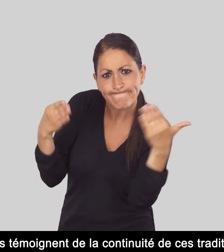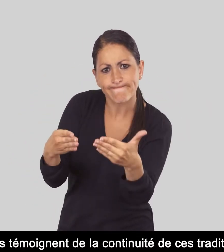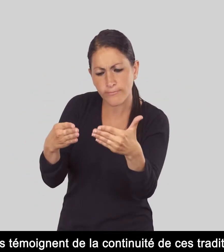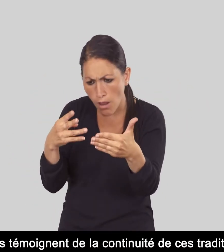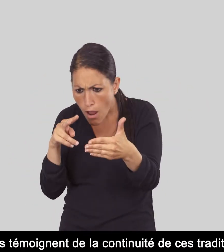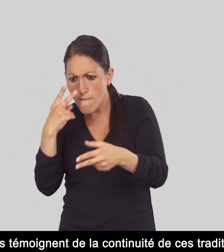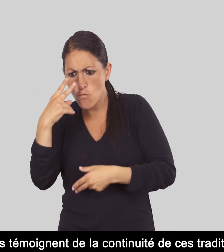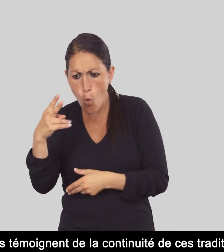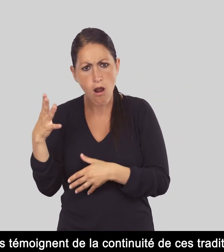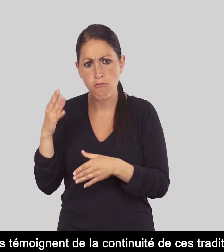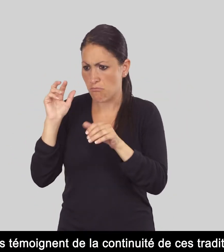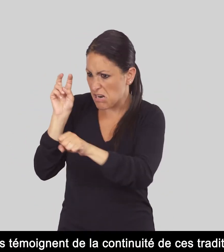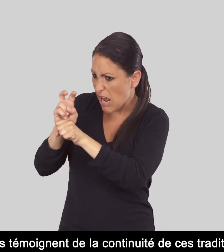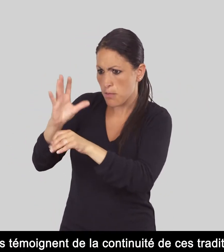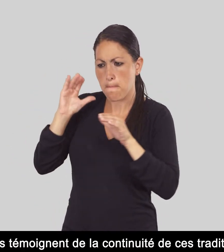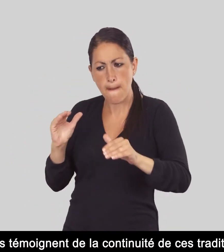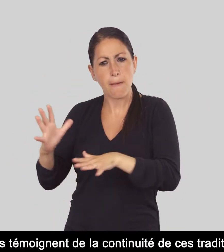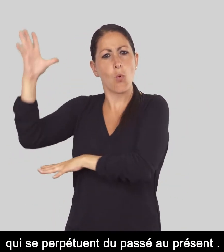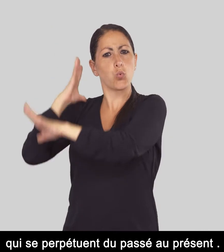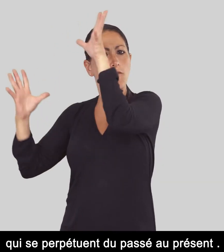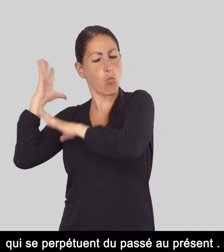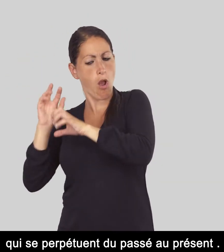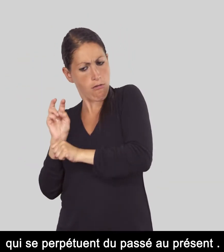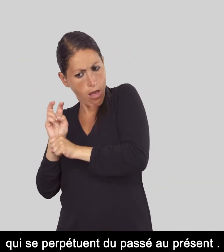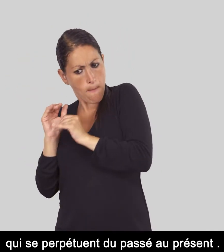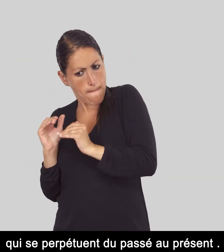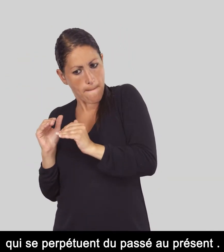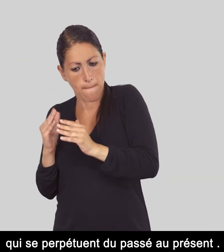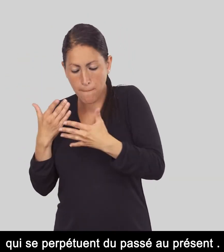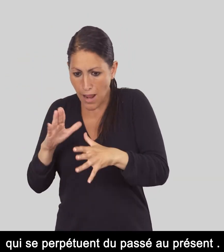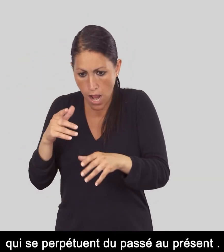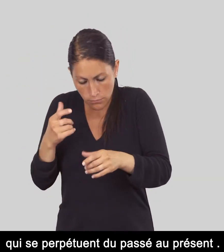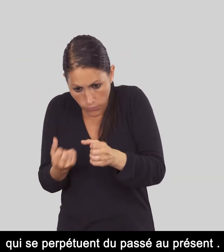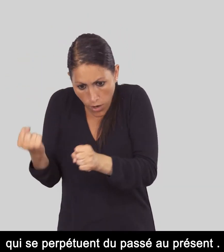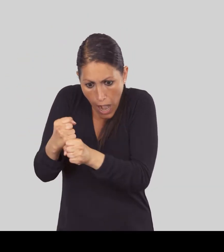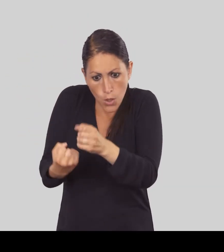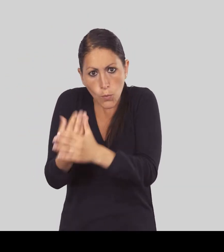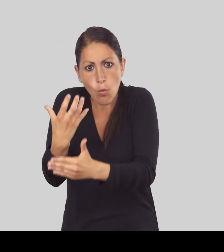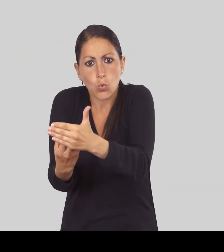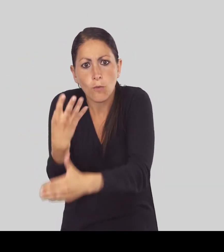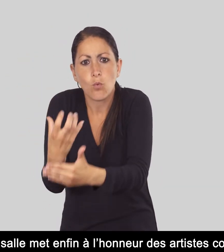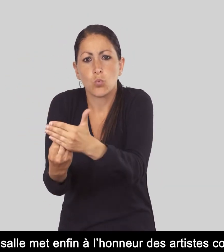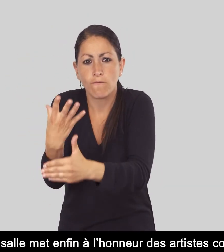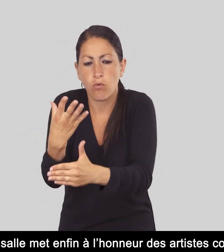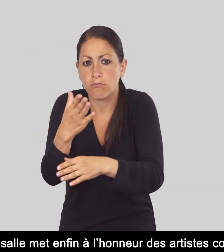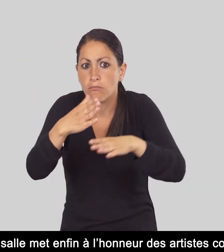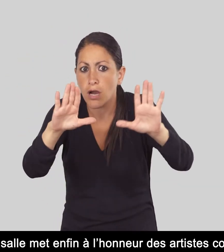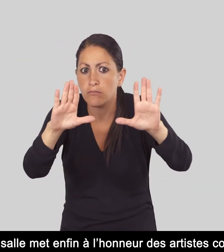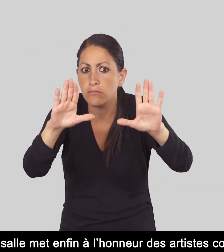Elles témoignent de la continuité de ces traditions qui se perpétuent du passé au présent. Une grande salle met